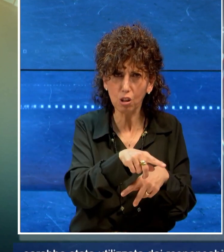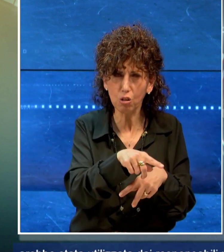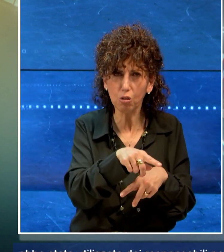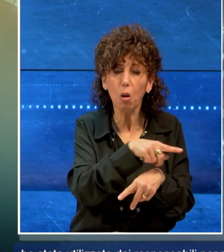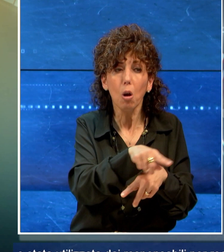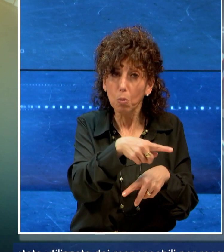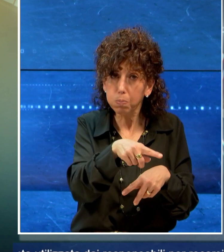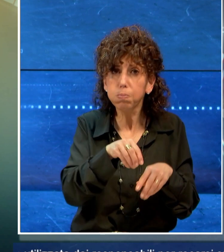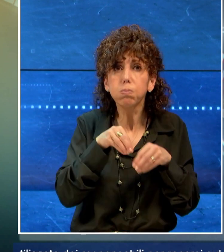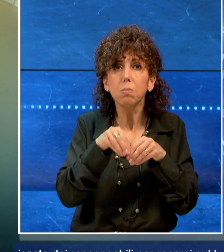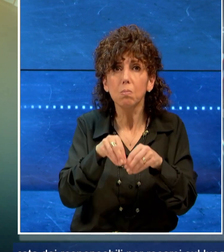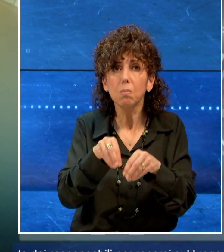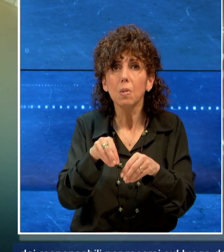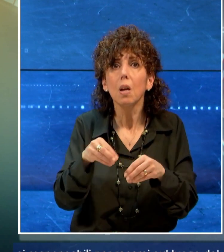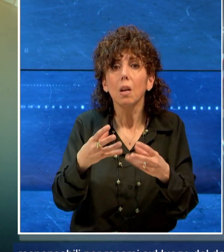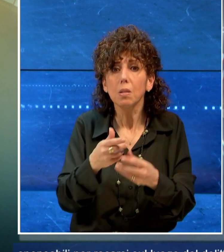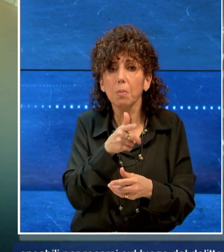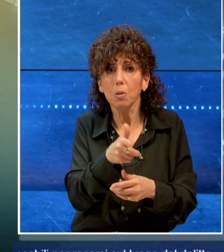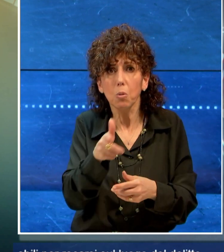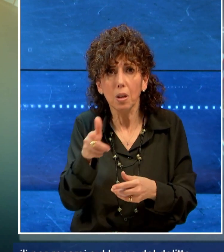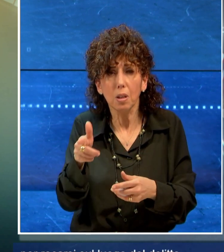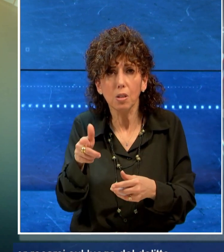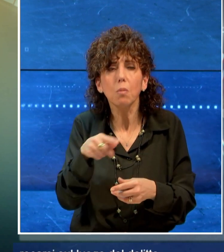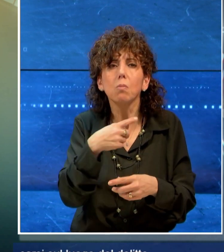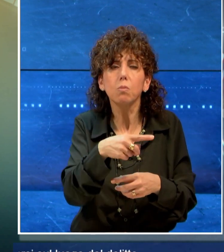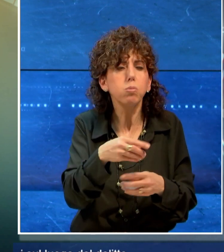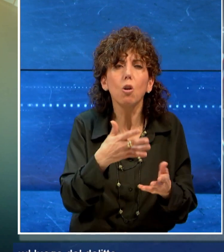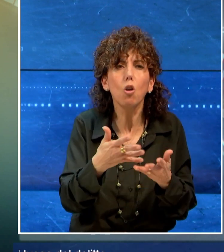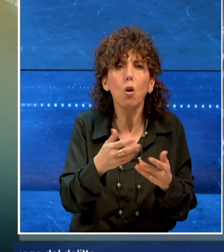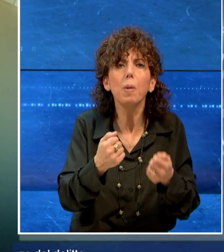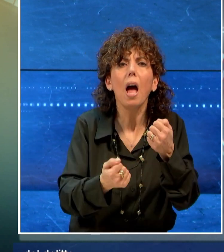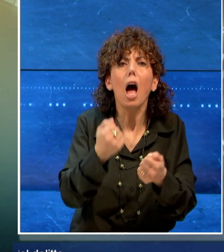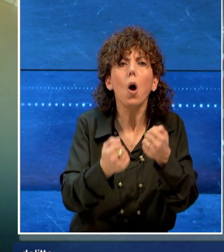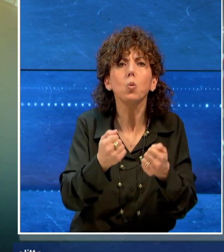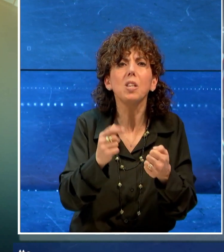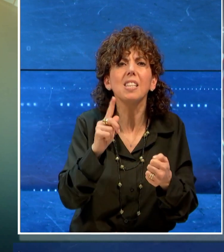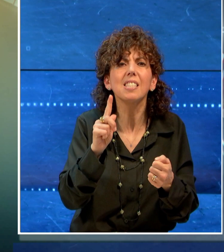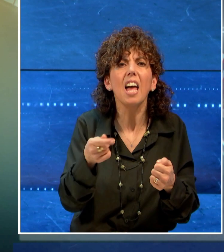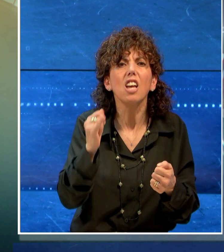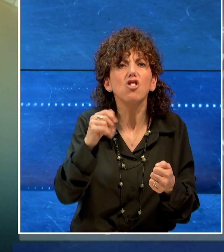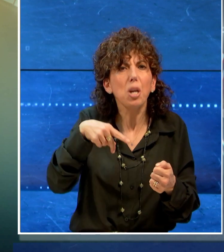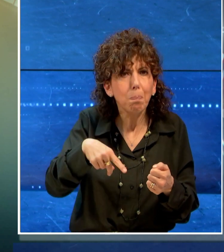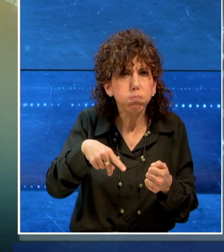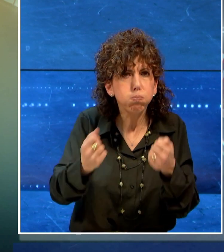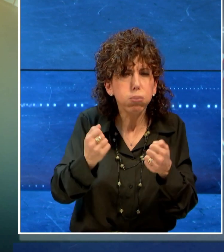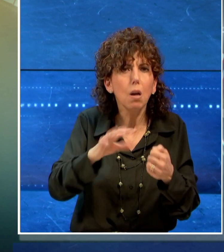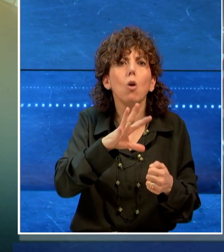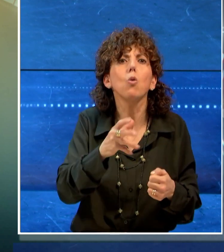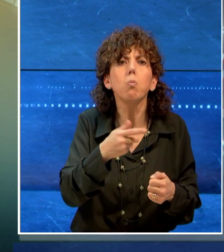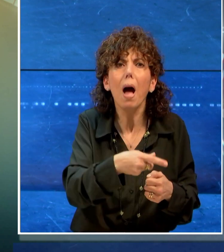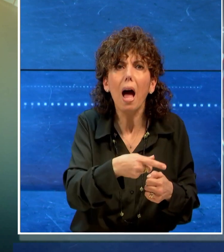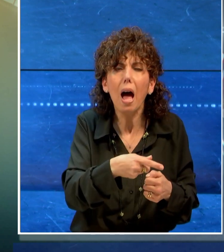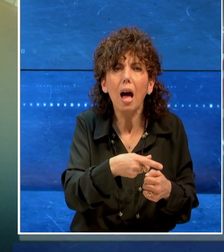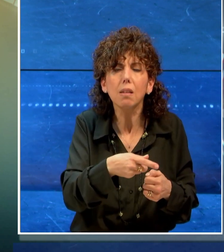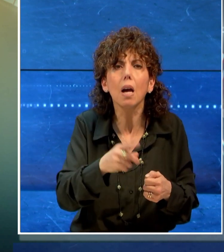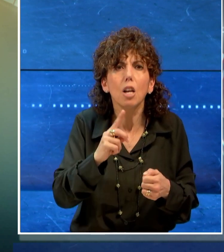partecipato al delitto in qualità di autista di una GIP rubata che sarebbe